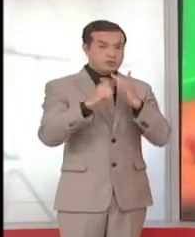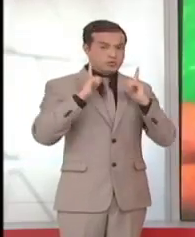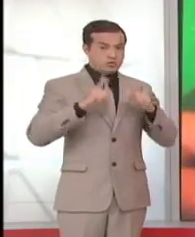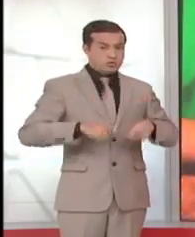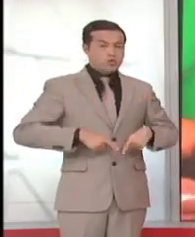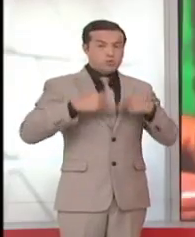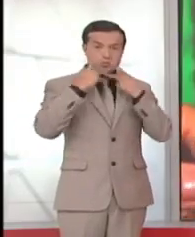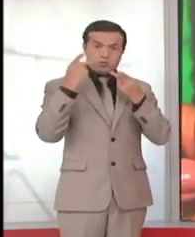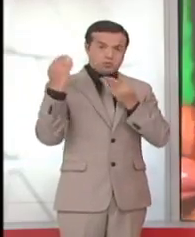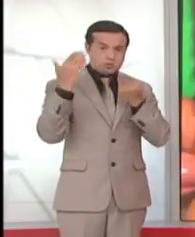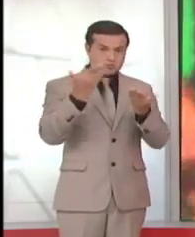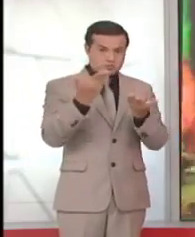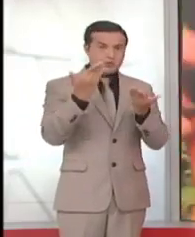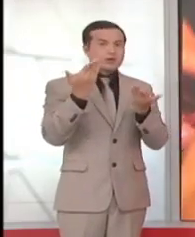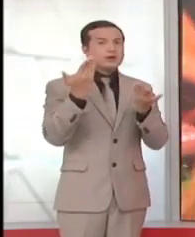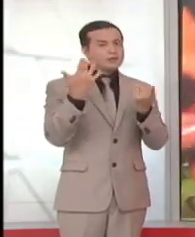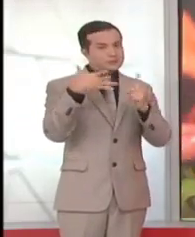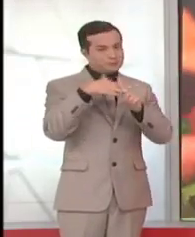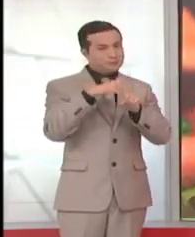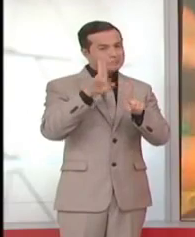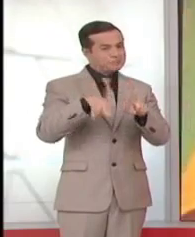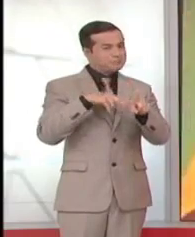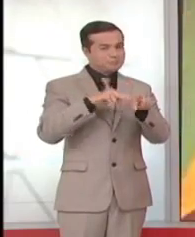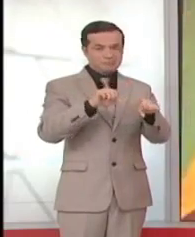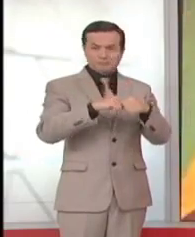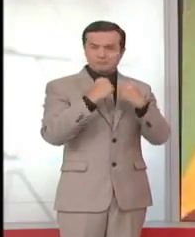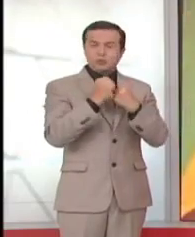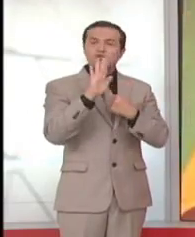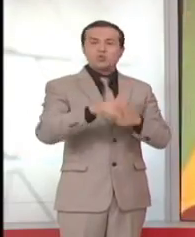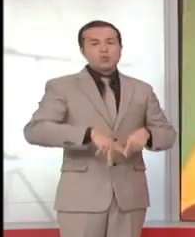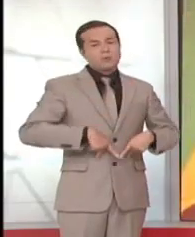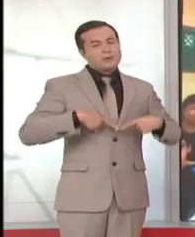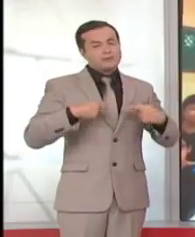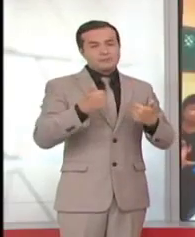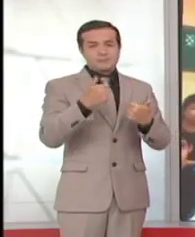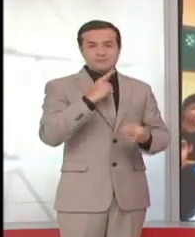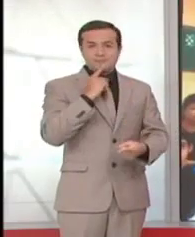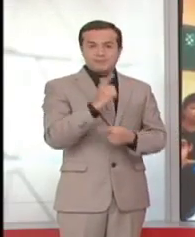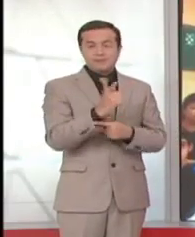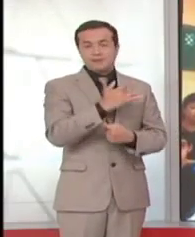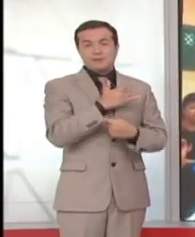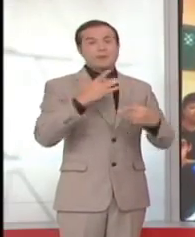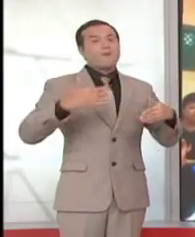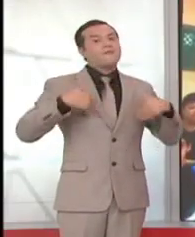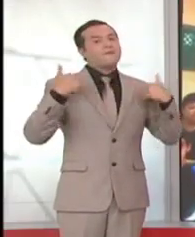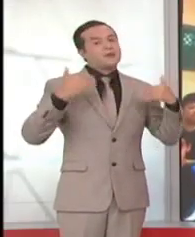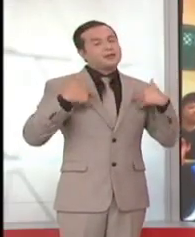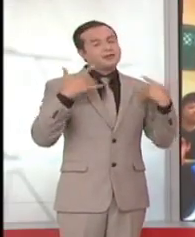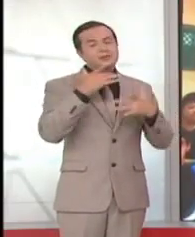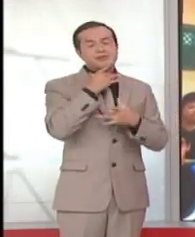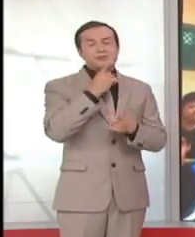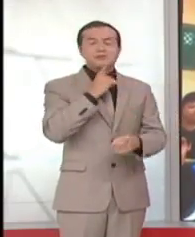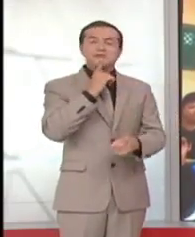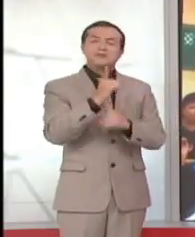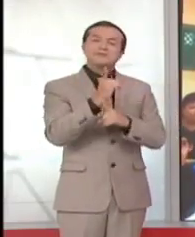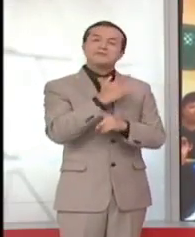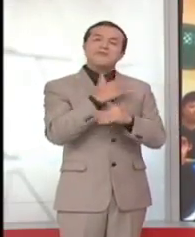la incluyen de manera normal en la sociedad y en su entorno familiar. Será alegría, será gusto, felicidad que nuevamente sea